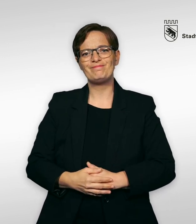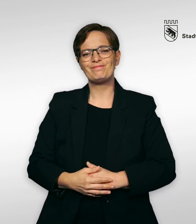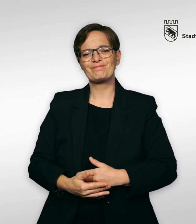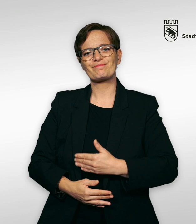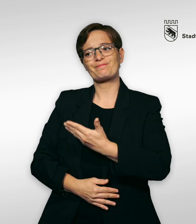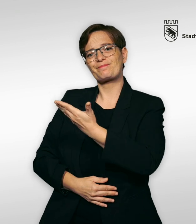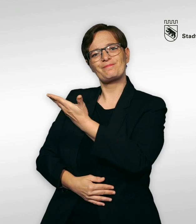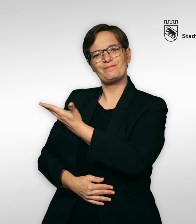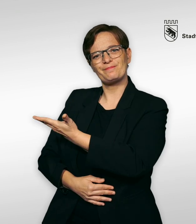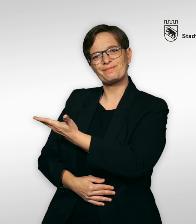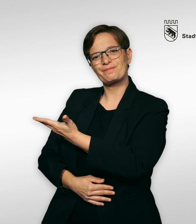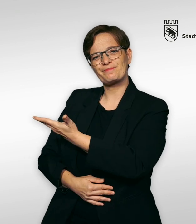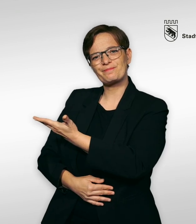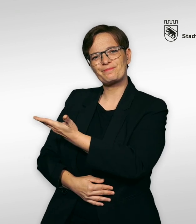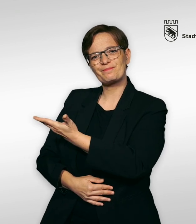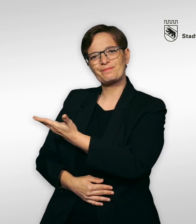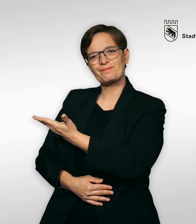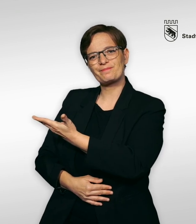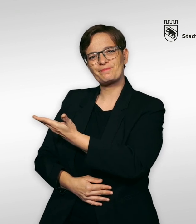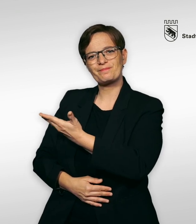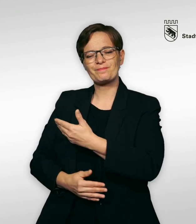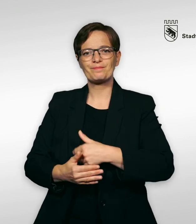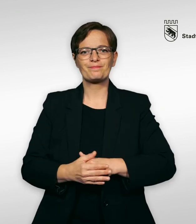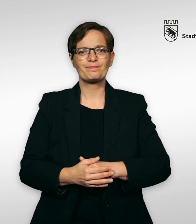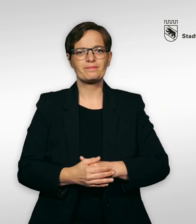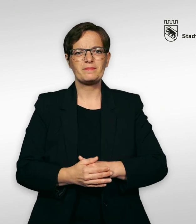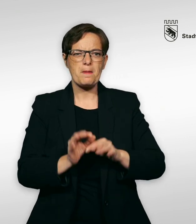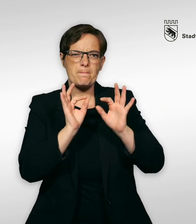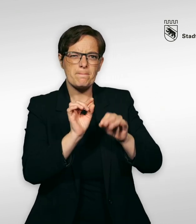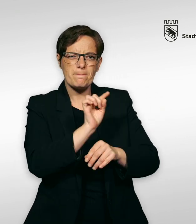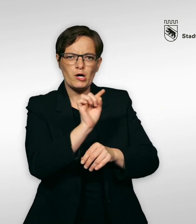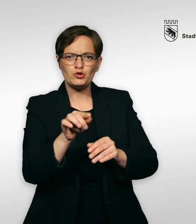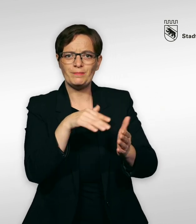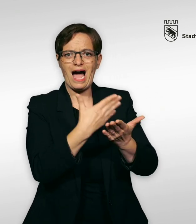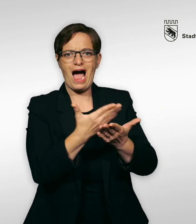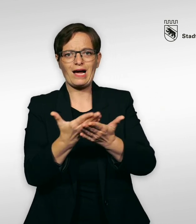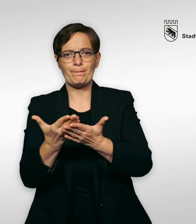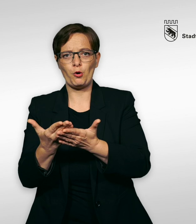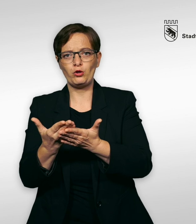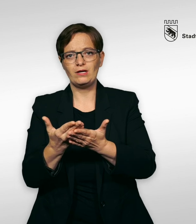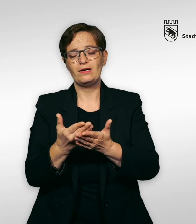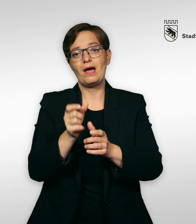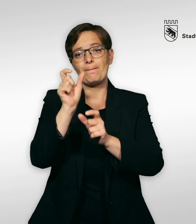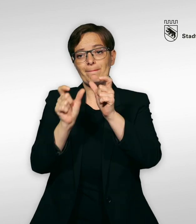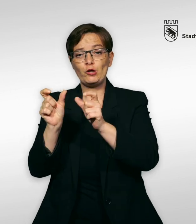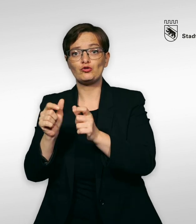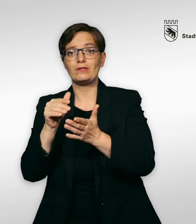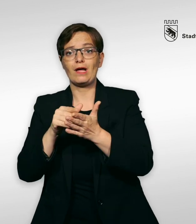Piktogramm Inklusion, mehrere Personen, alle sind in einer Blase. Darunter ist das Piktogramm durchgestrichen. Gewisse